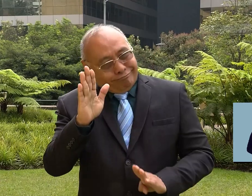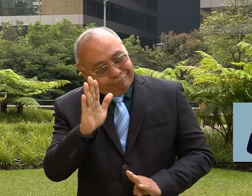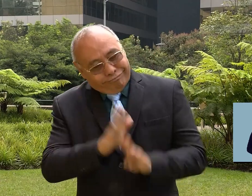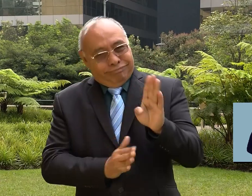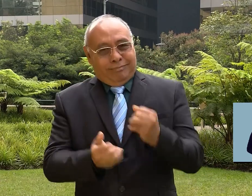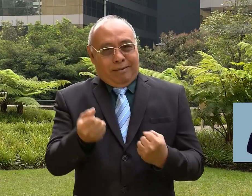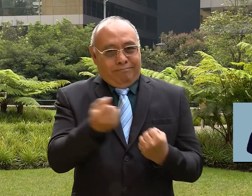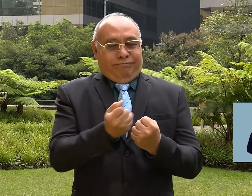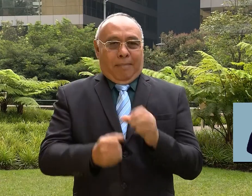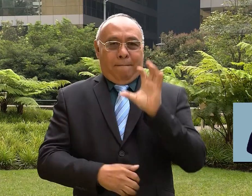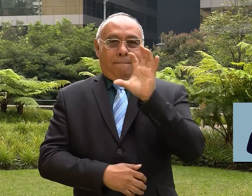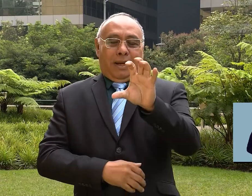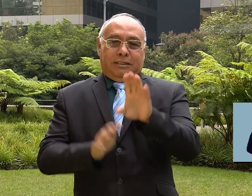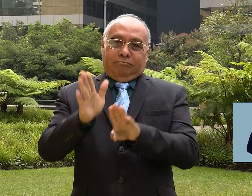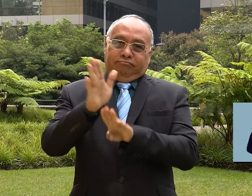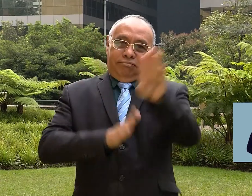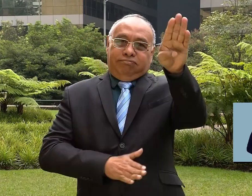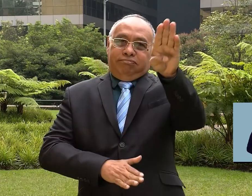para que aportemos todos al desarrollo del país.